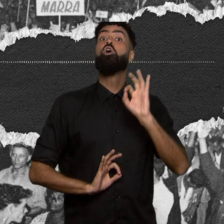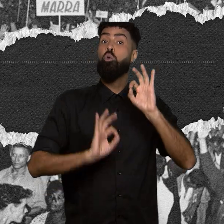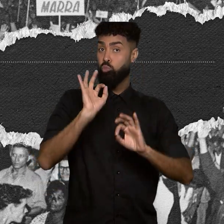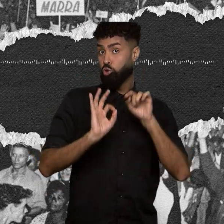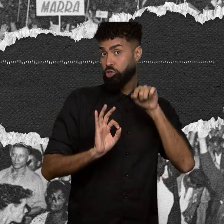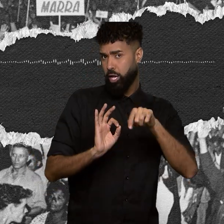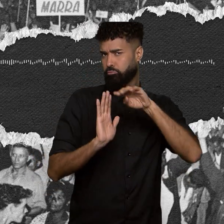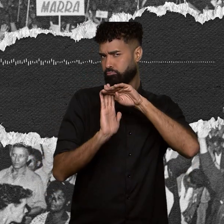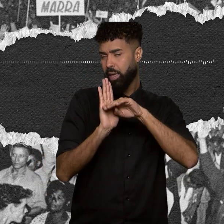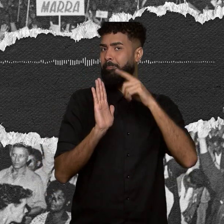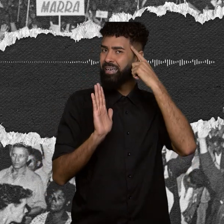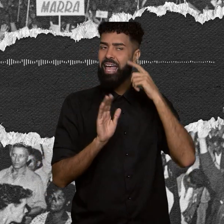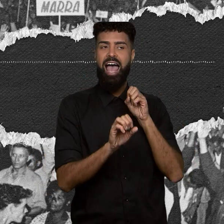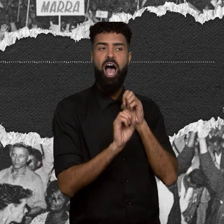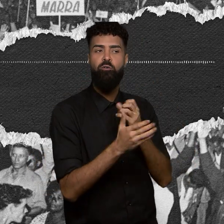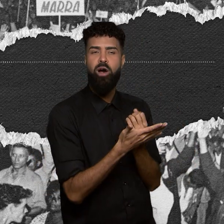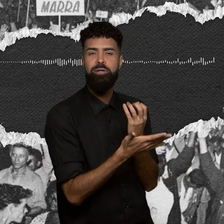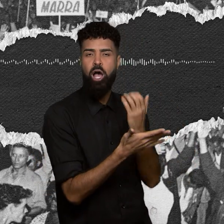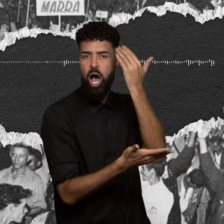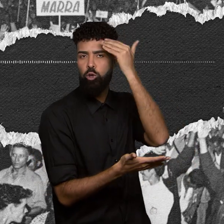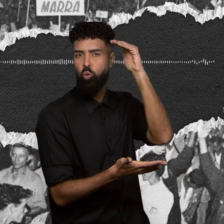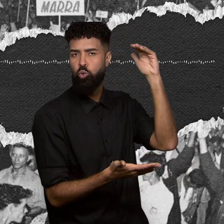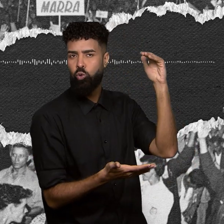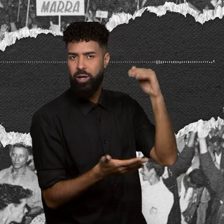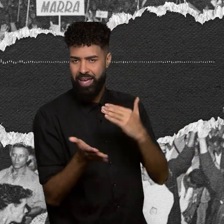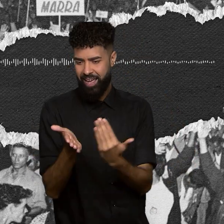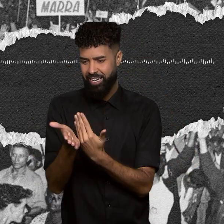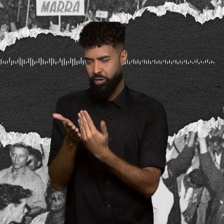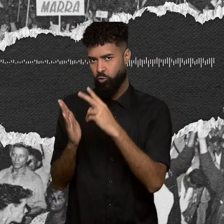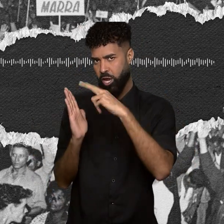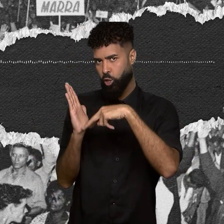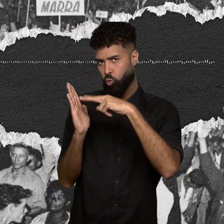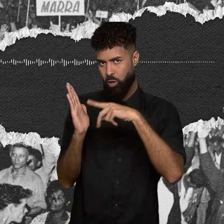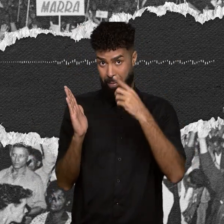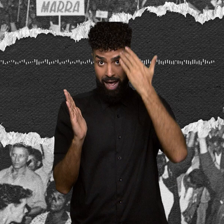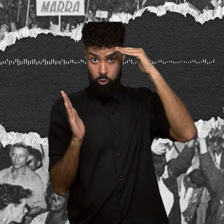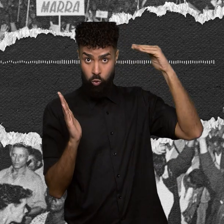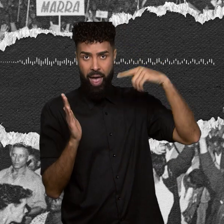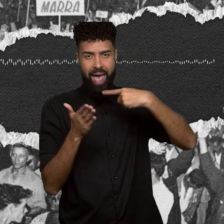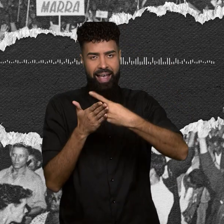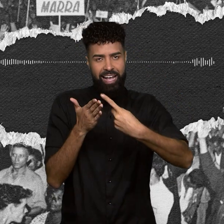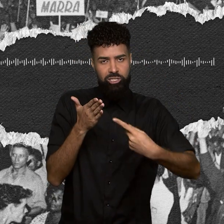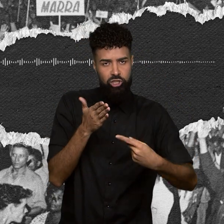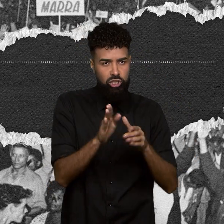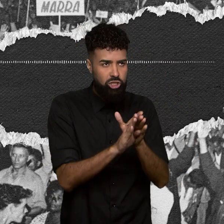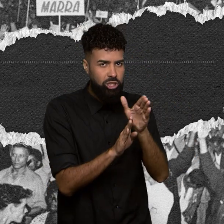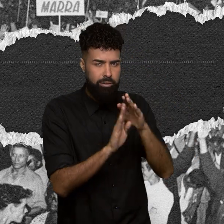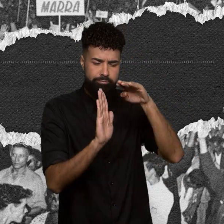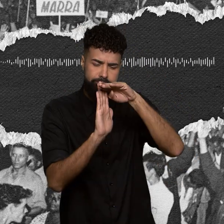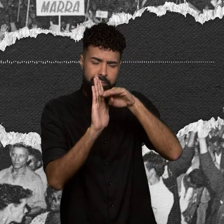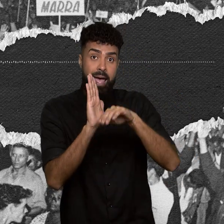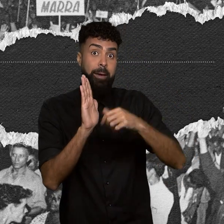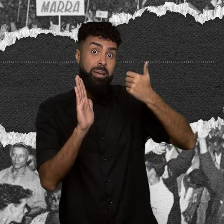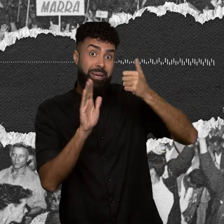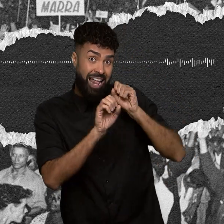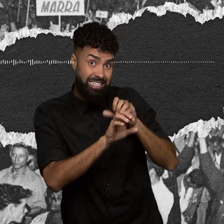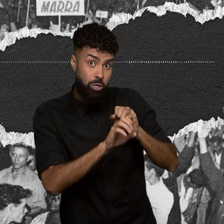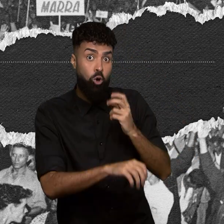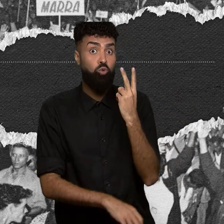de adultos. O livro de leitura para adultos era uma cartilha que trazia logo na primeira lição duas palavras. Povo e